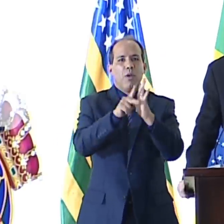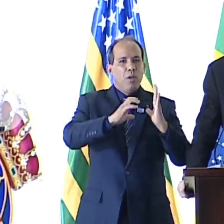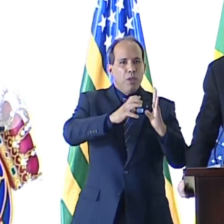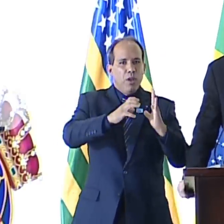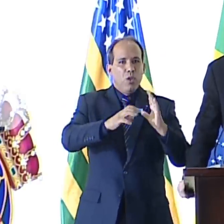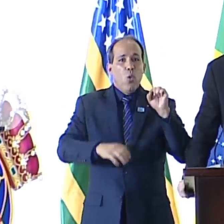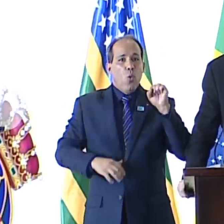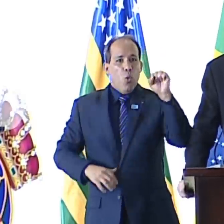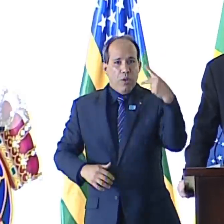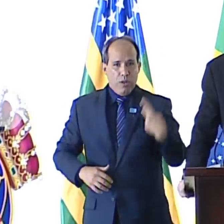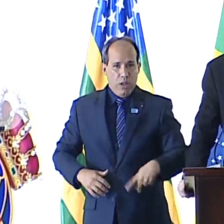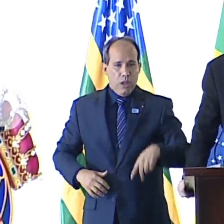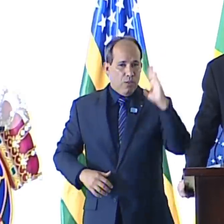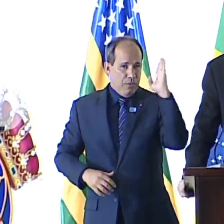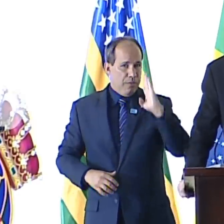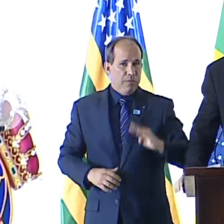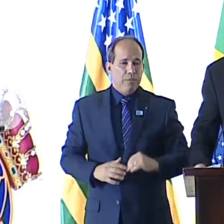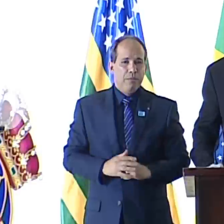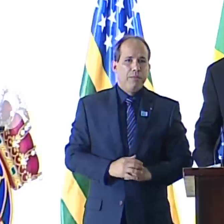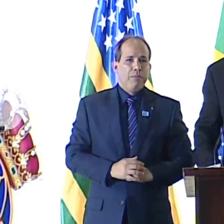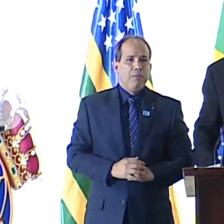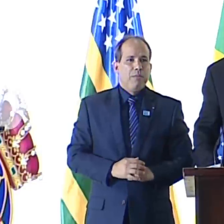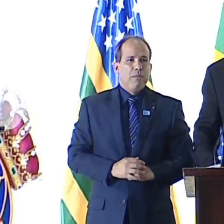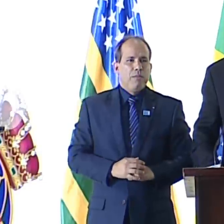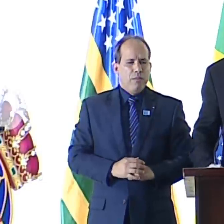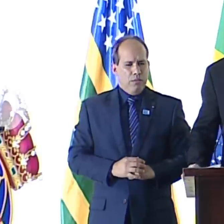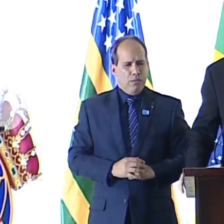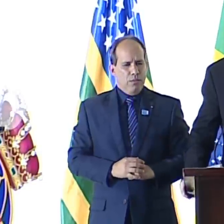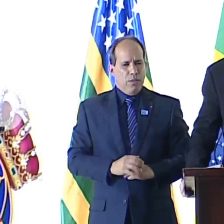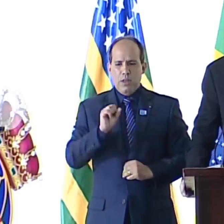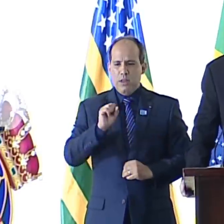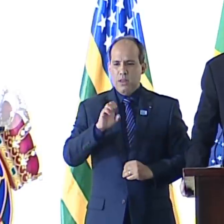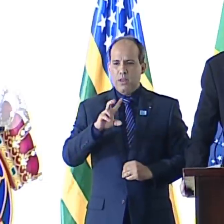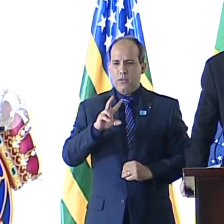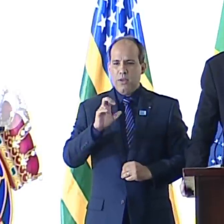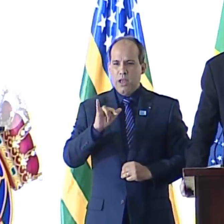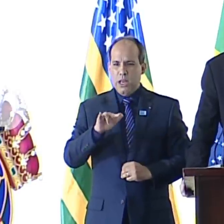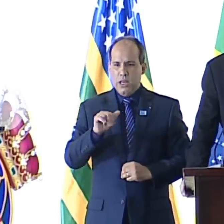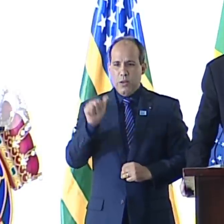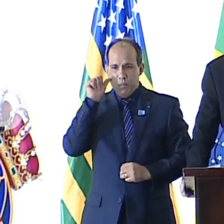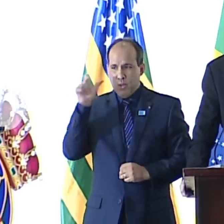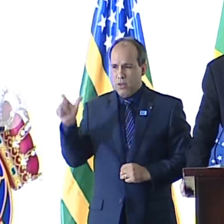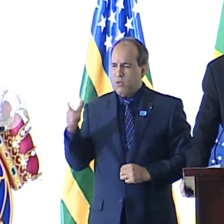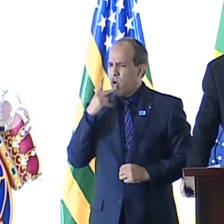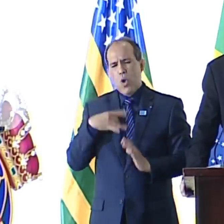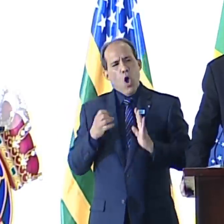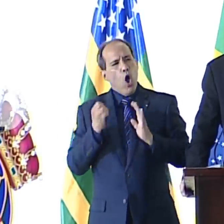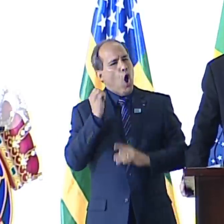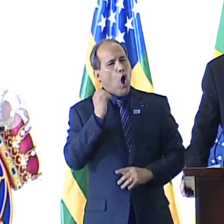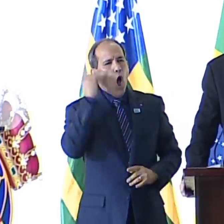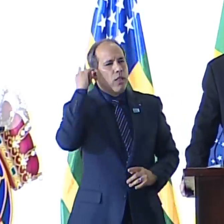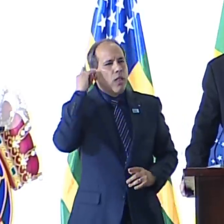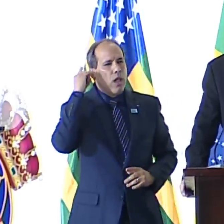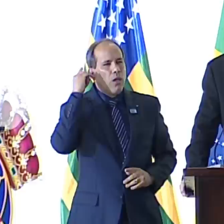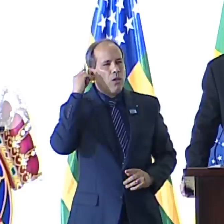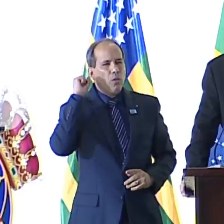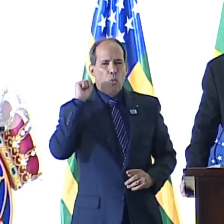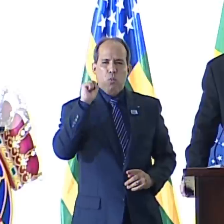Partido Comunista do Brasil. Logo, Severina exclamou, nossa, eu odeio esse negócio de comunismo.